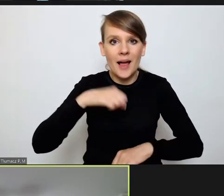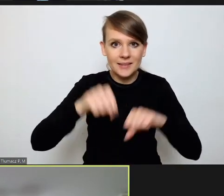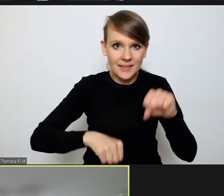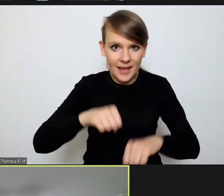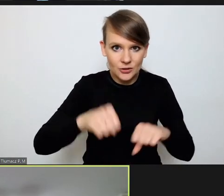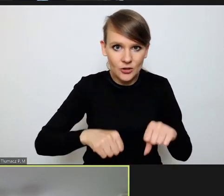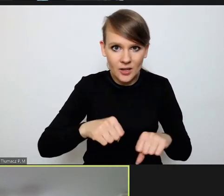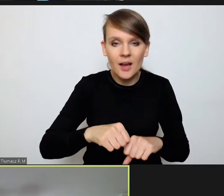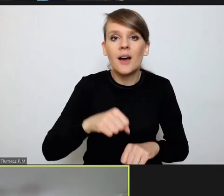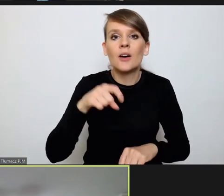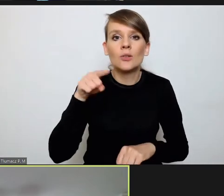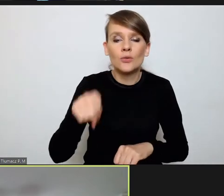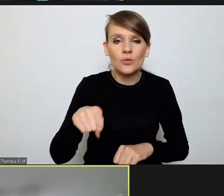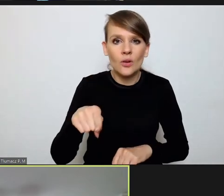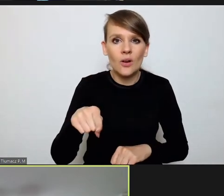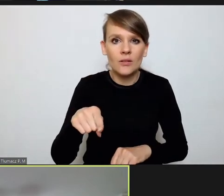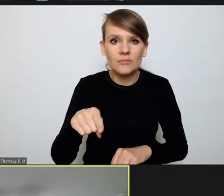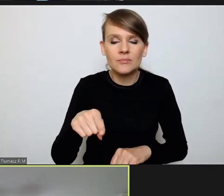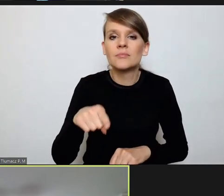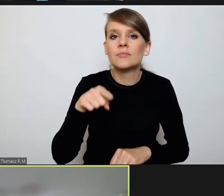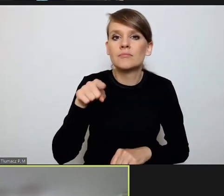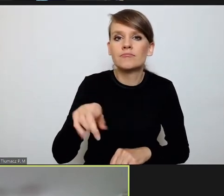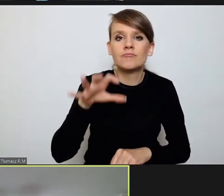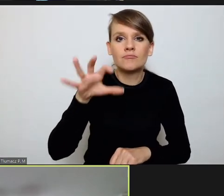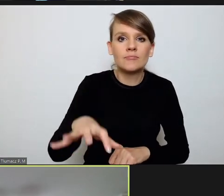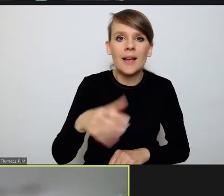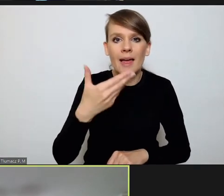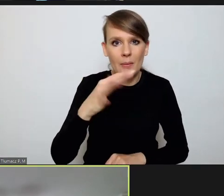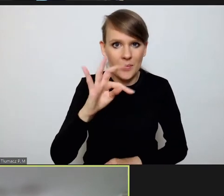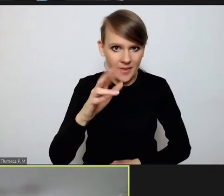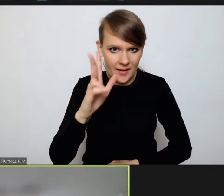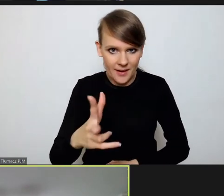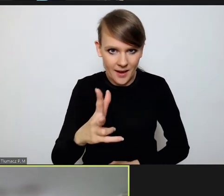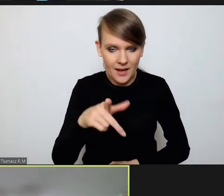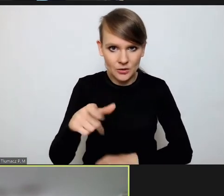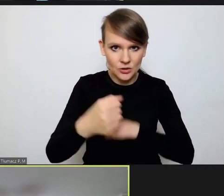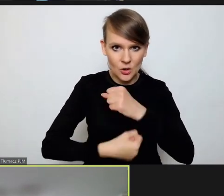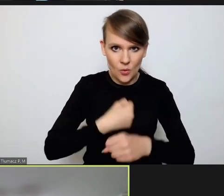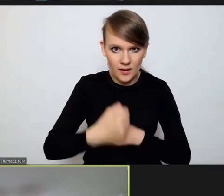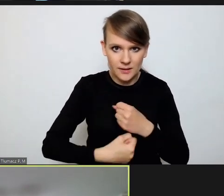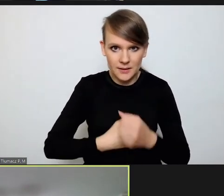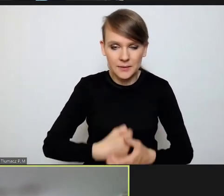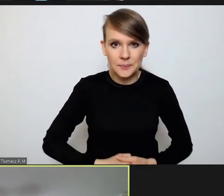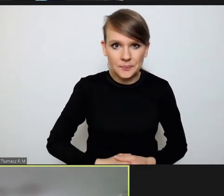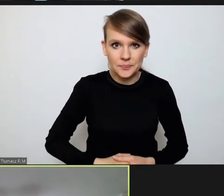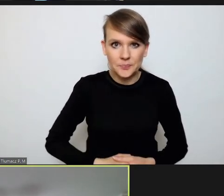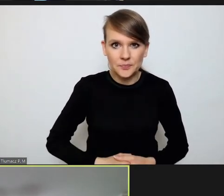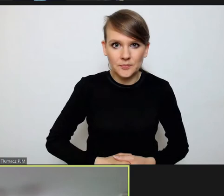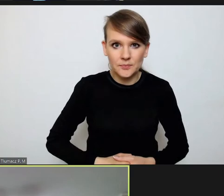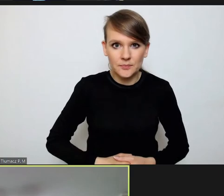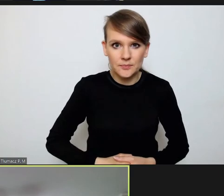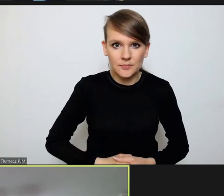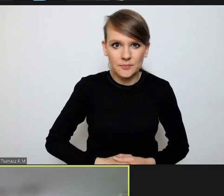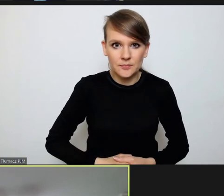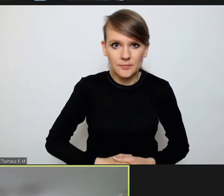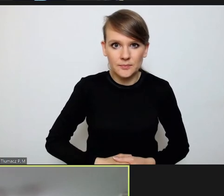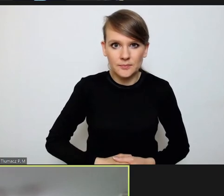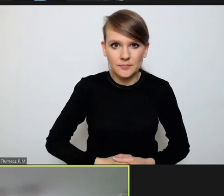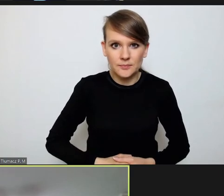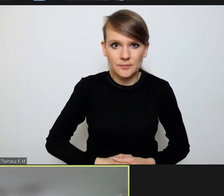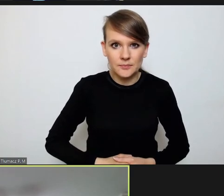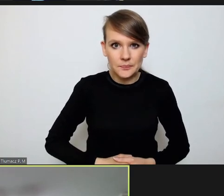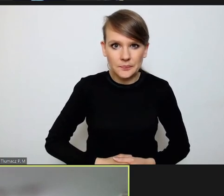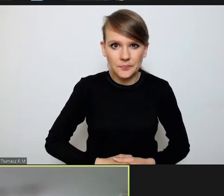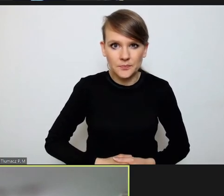dotyczy już jednak z funkcjonowania samego MTK i myślę, że